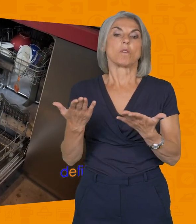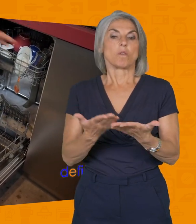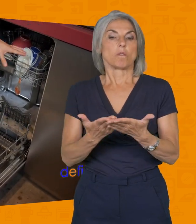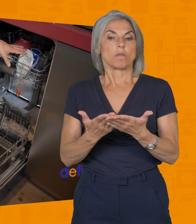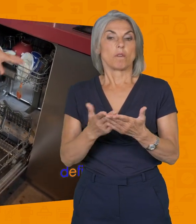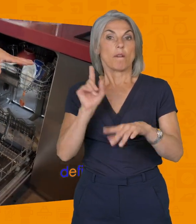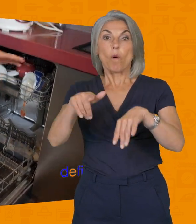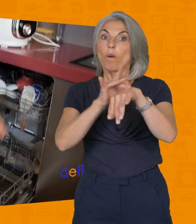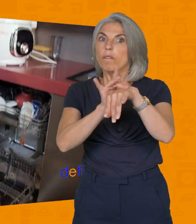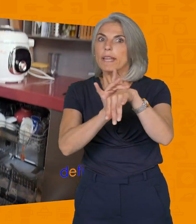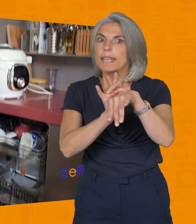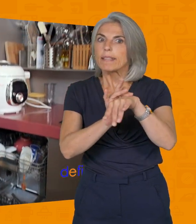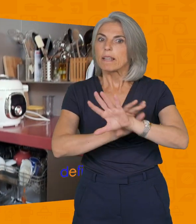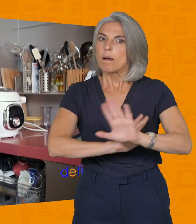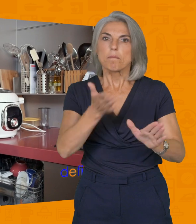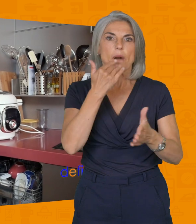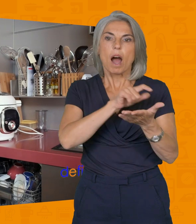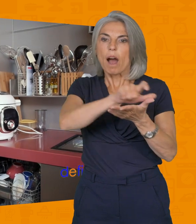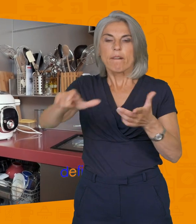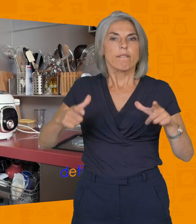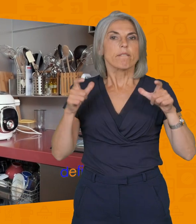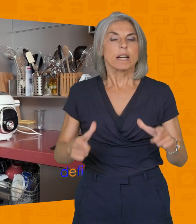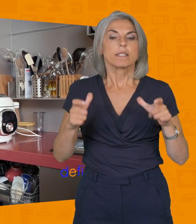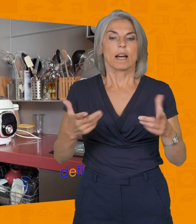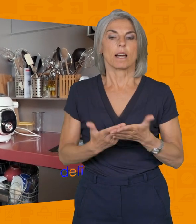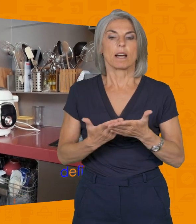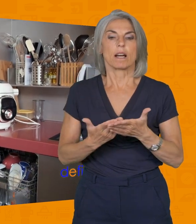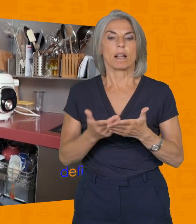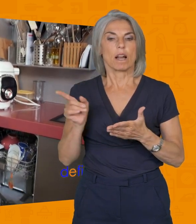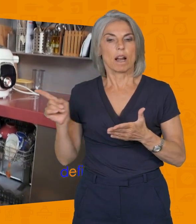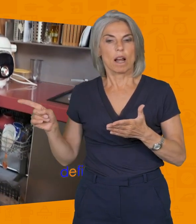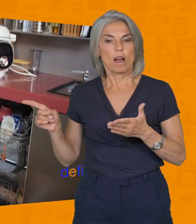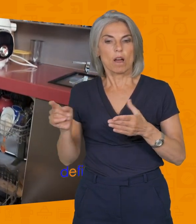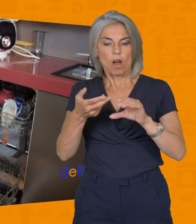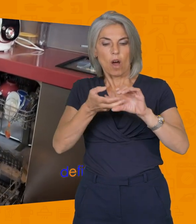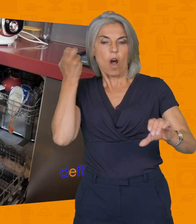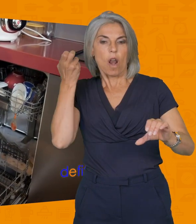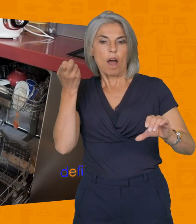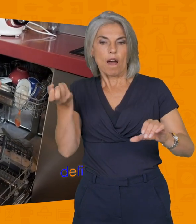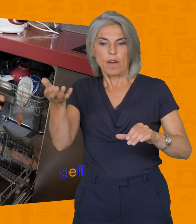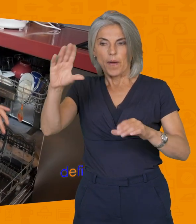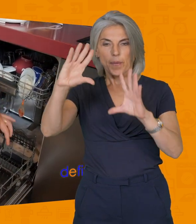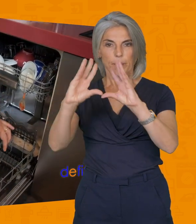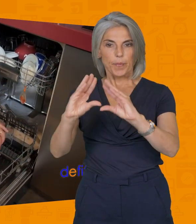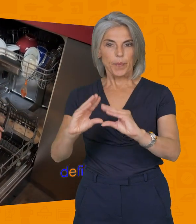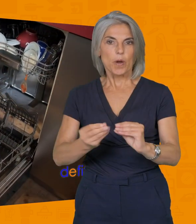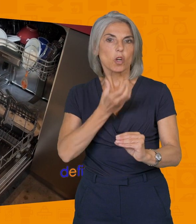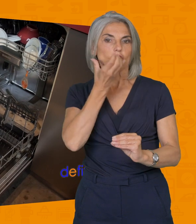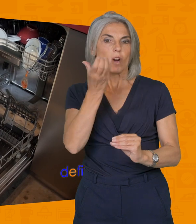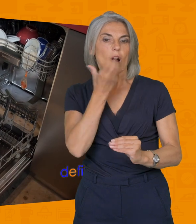complètement vide. Il n'y a que ça qui fonctionne. Vous mettez juste ici en enlevant l'étiquette. Il y une petite pastille de silicone en dessous qui va se dissoudre avec la chaleur toujours. Et